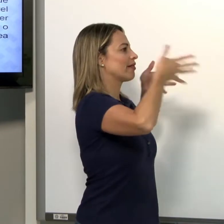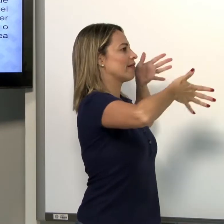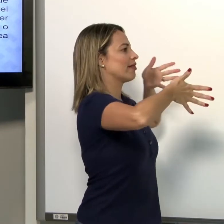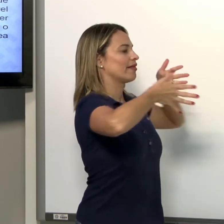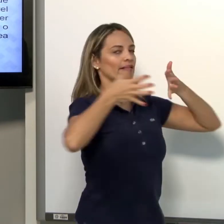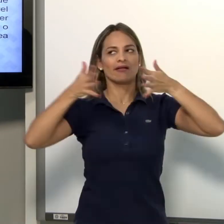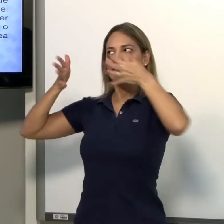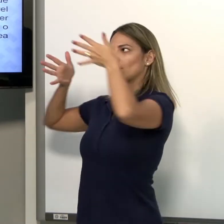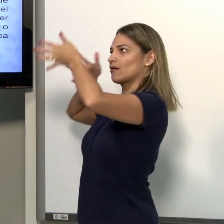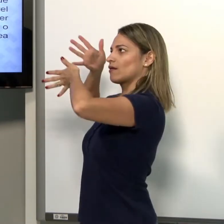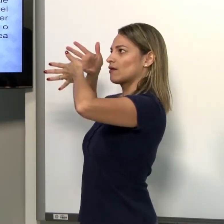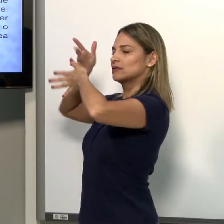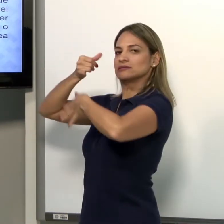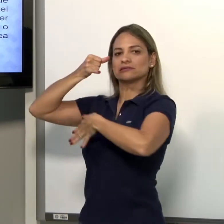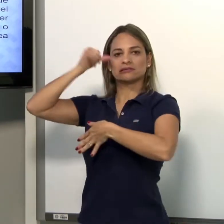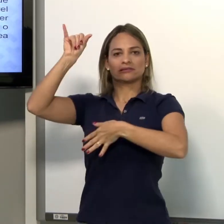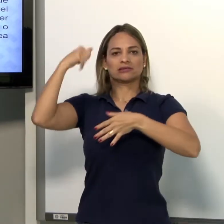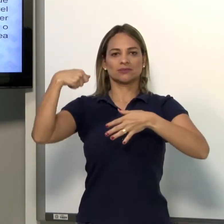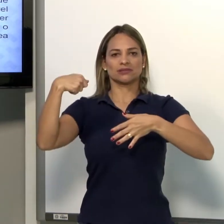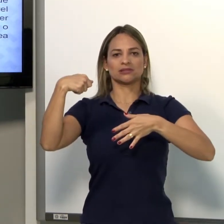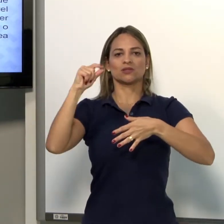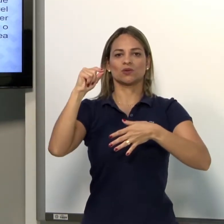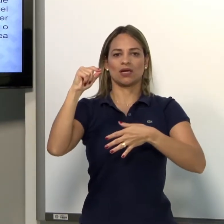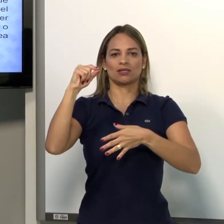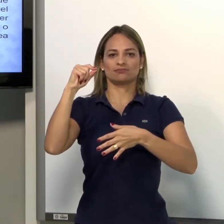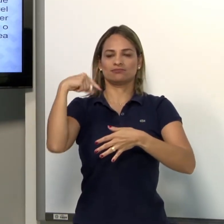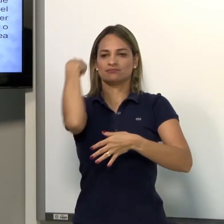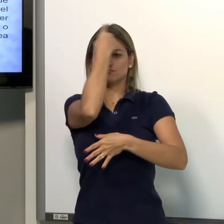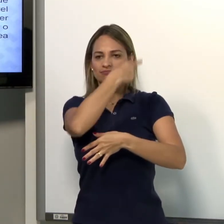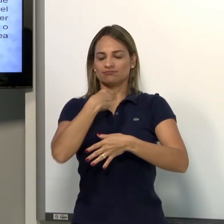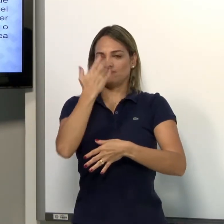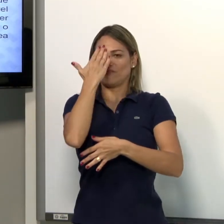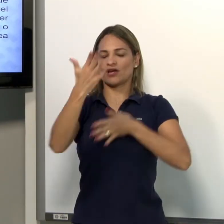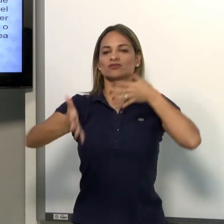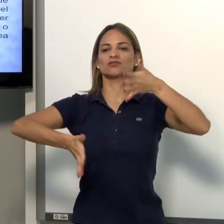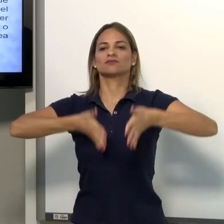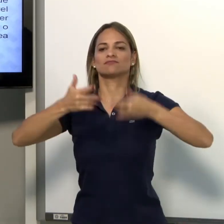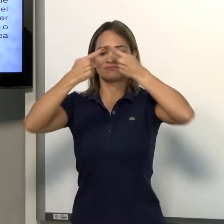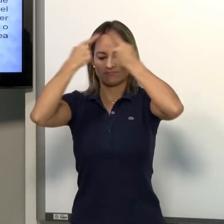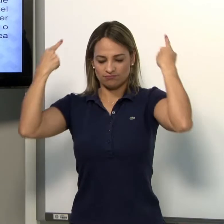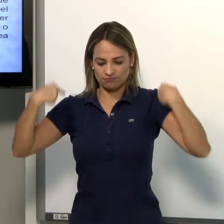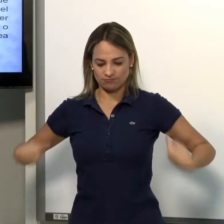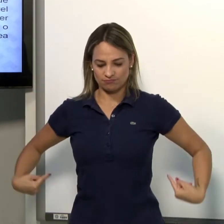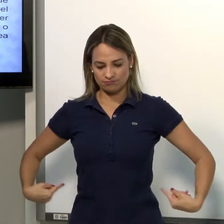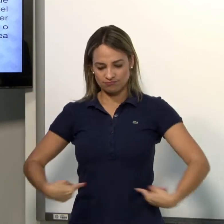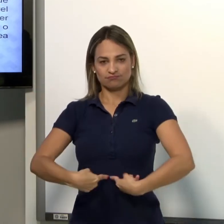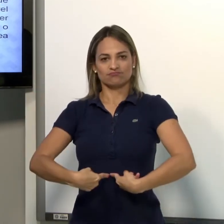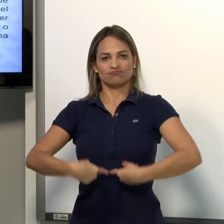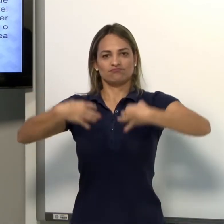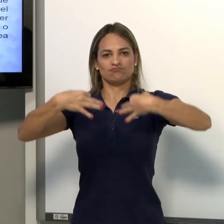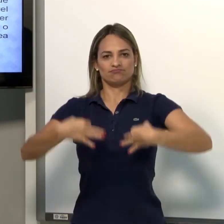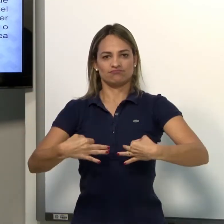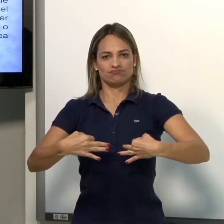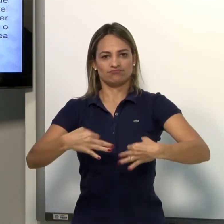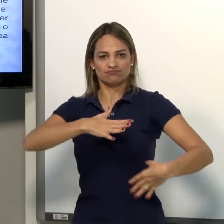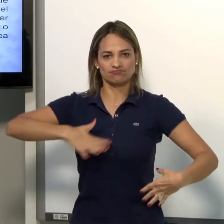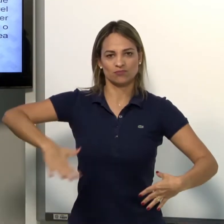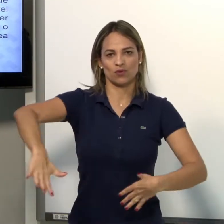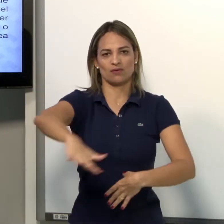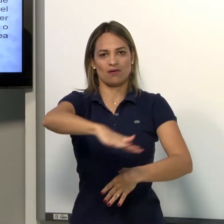pode-se lateralizar o corpo. É preciso evitar essa lateralização. Precisamos sinalizar a frente do